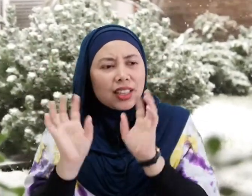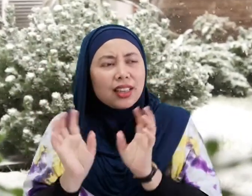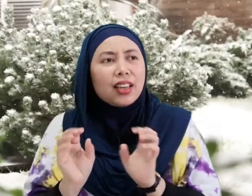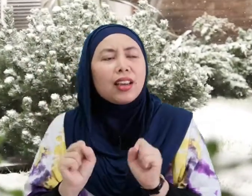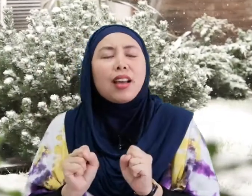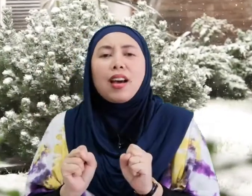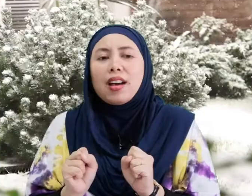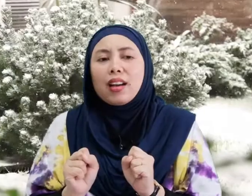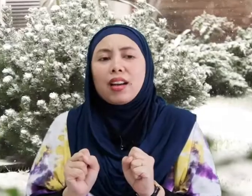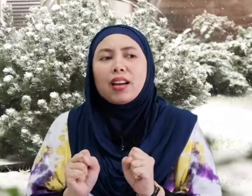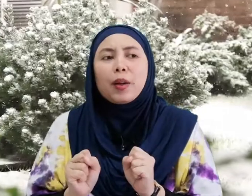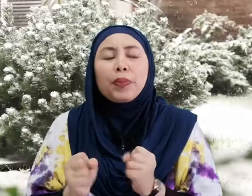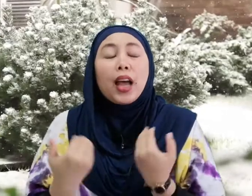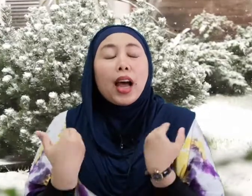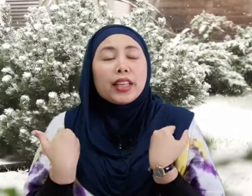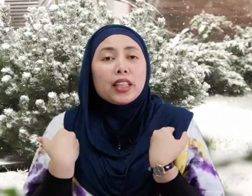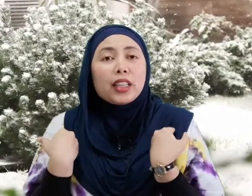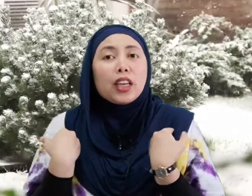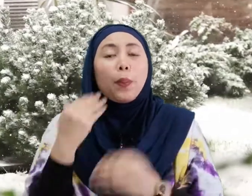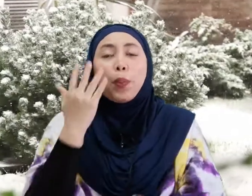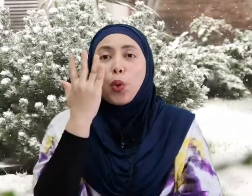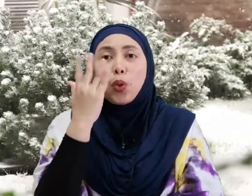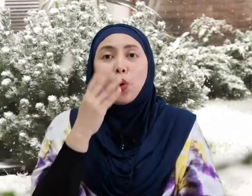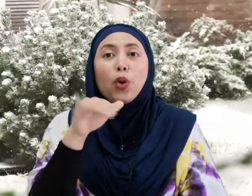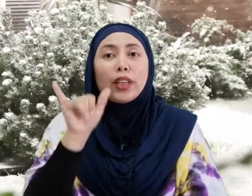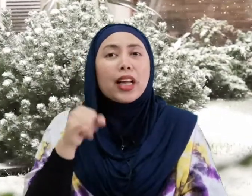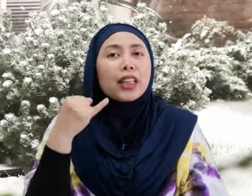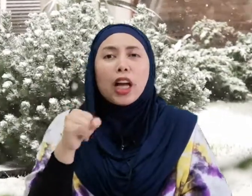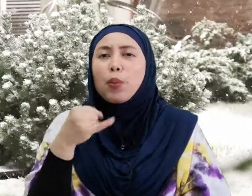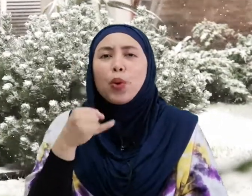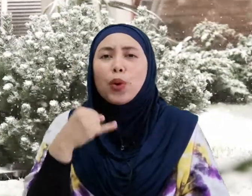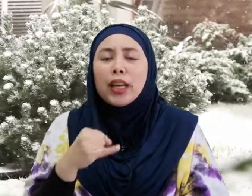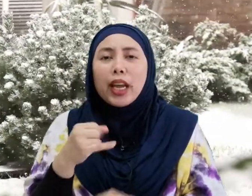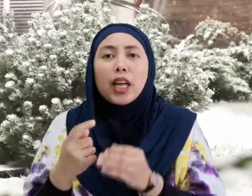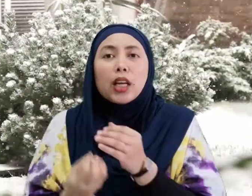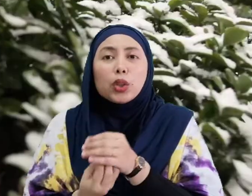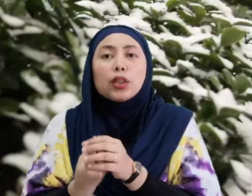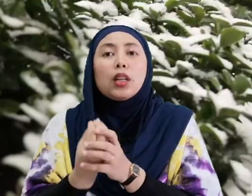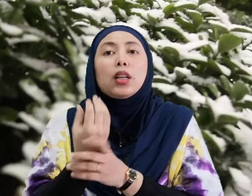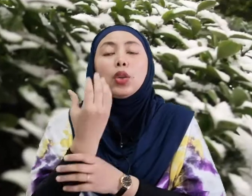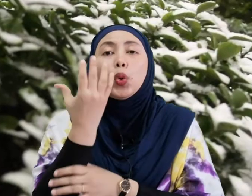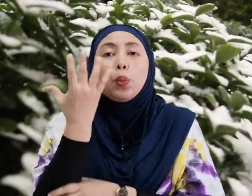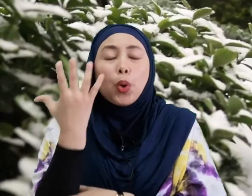Ada Pokok Yang tak Boleh Tumbuh